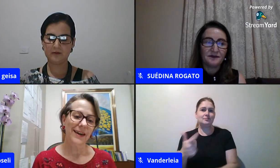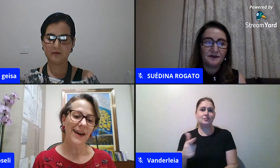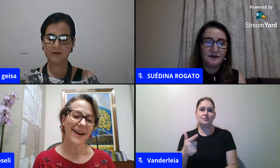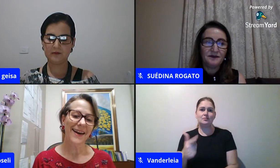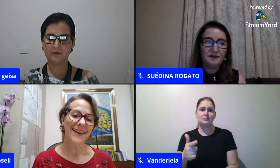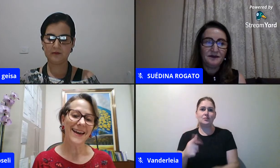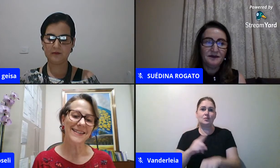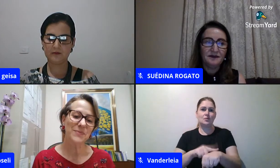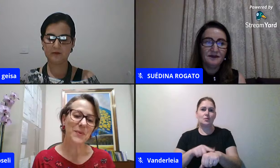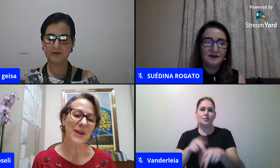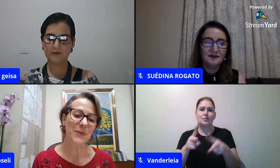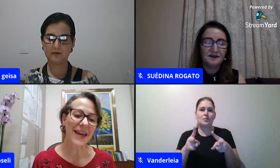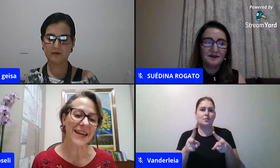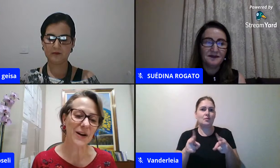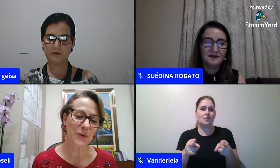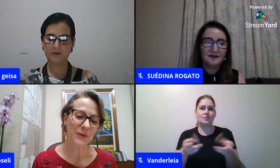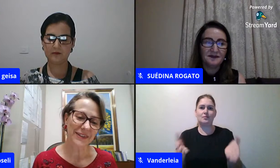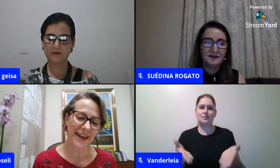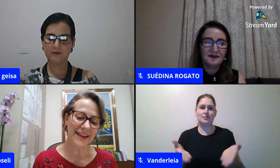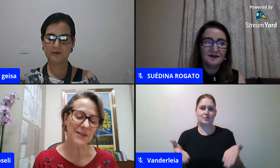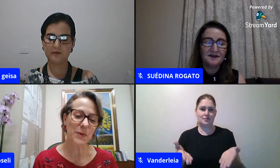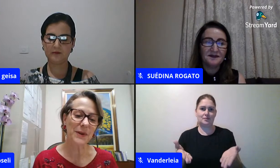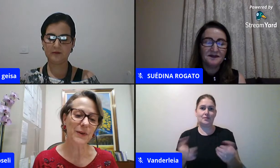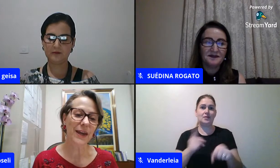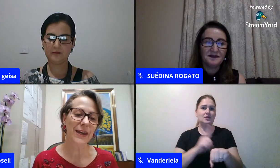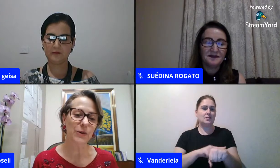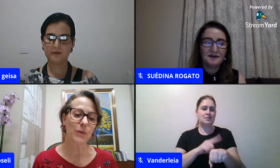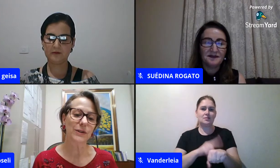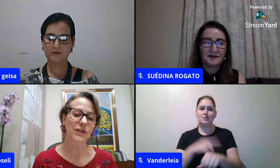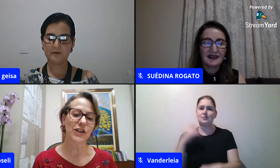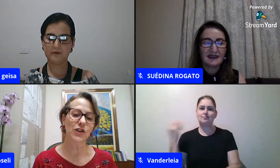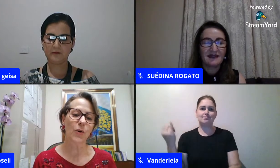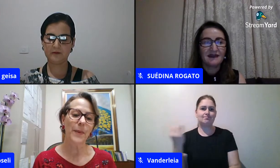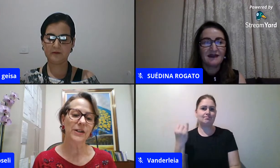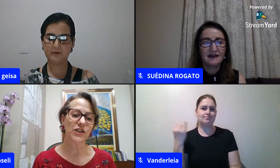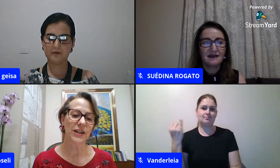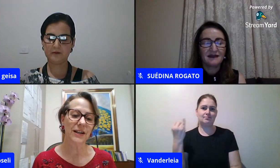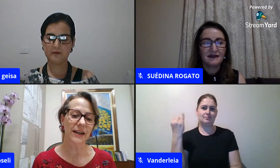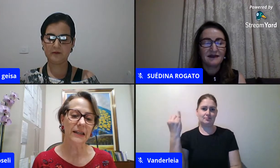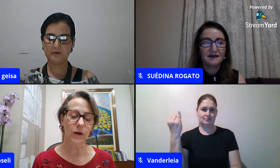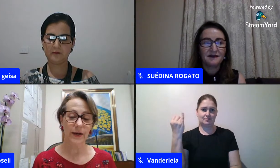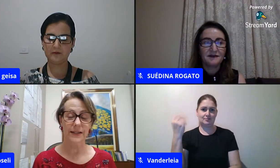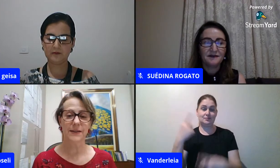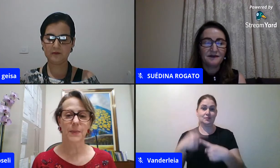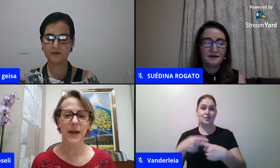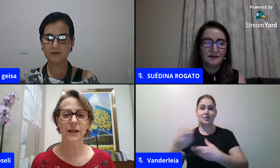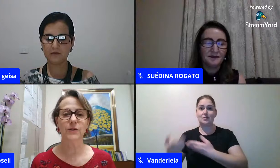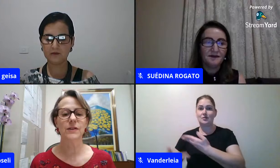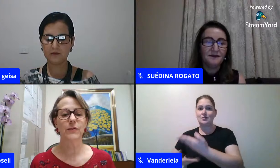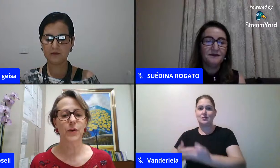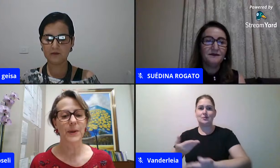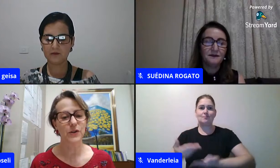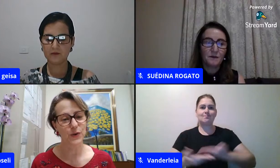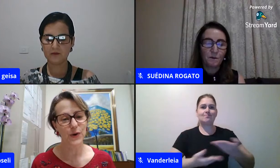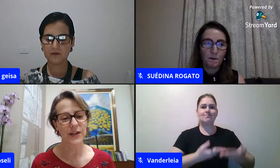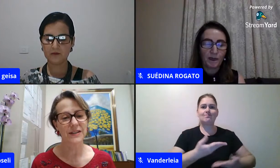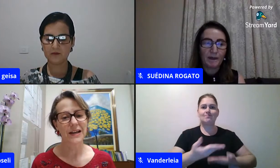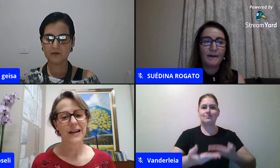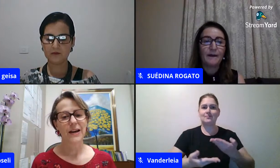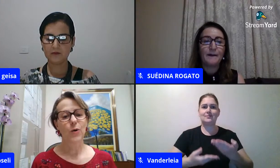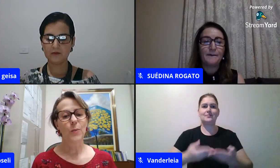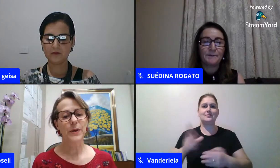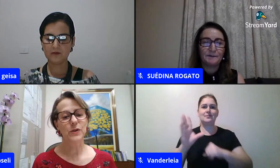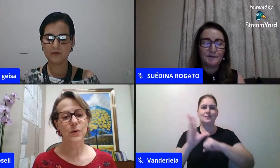e é e esse momento é rico né esse momento é rico quando a gente compartilha aí conhecimentos informações